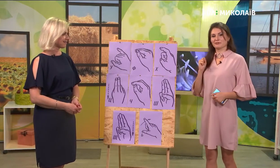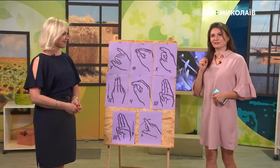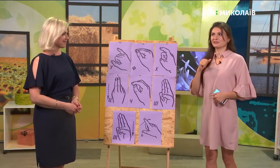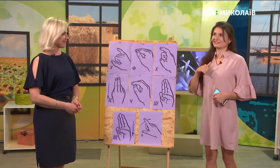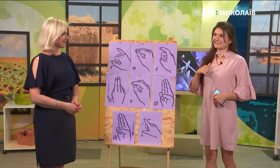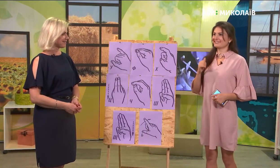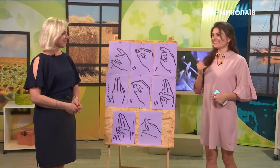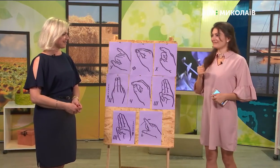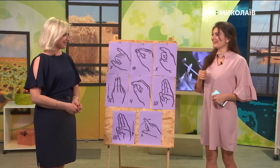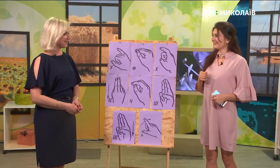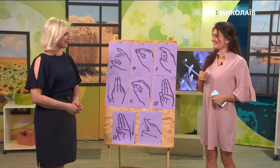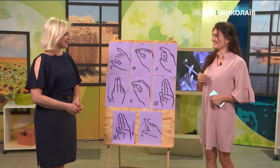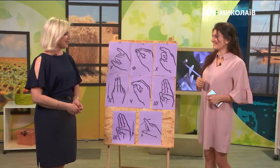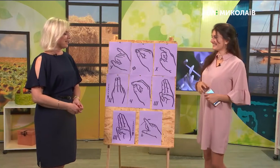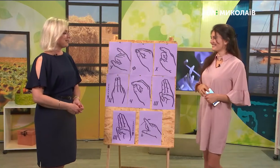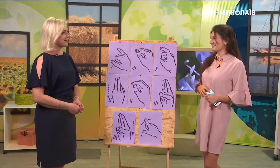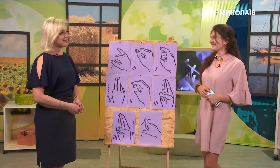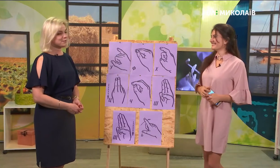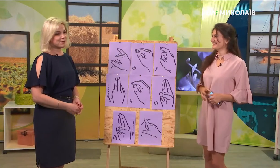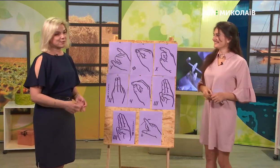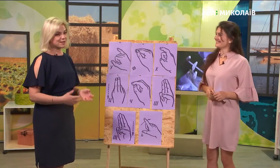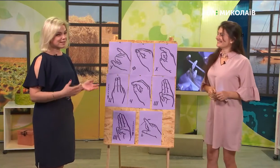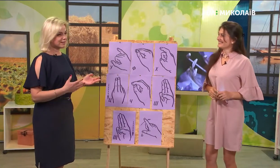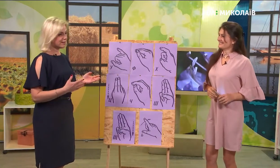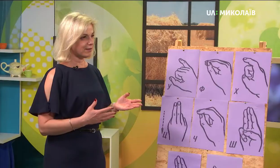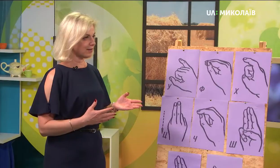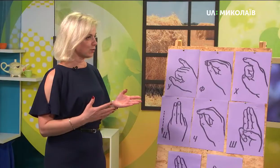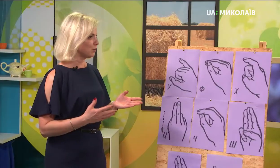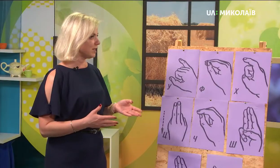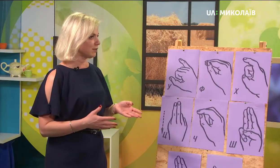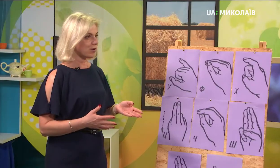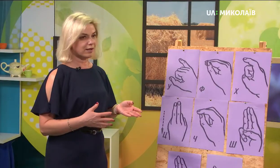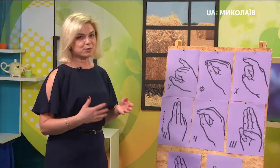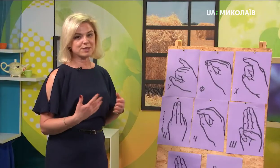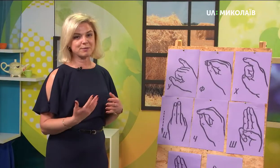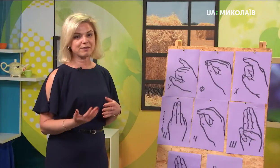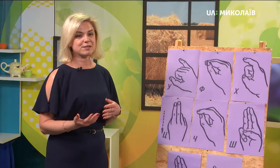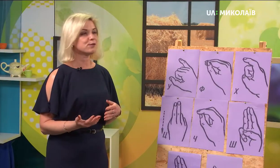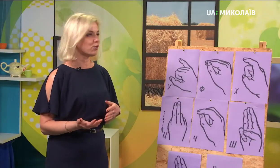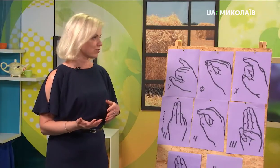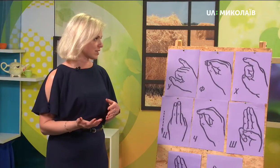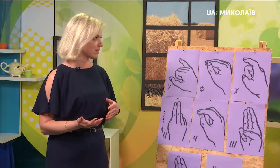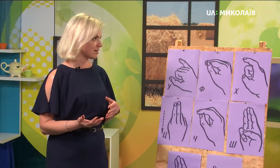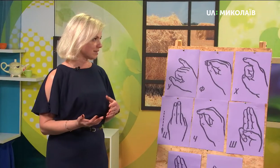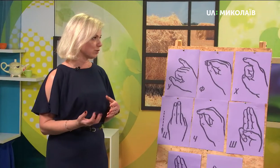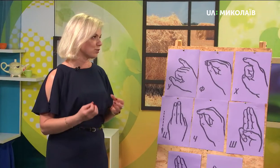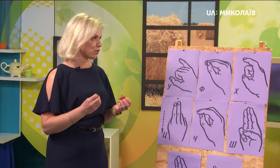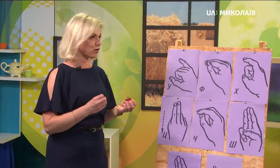повторюєш літери, пригадуєш. І одна справа – показати одну літеру, а друга справа – слово вже скласти. Тому що в